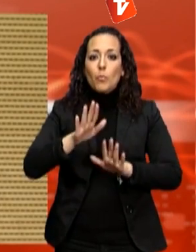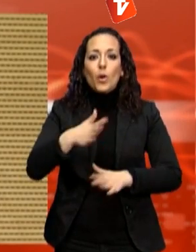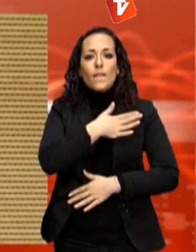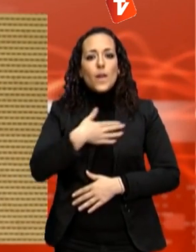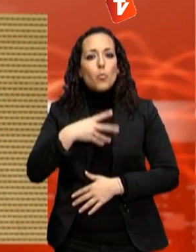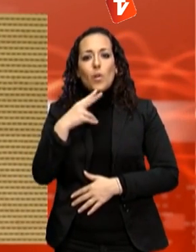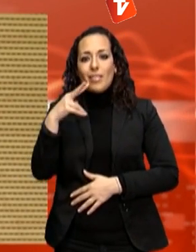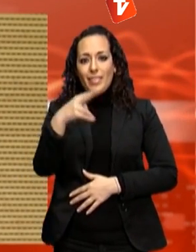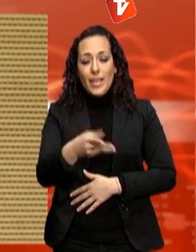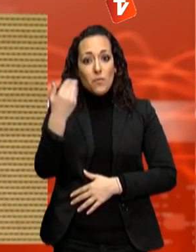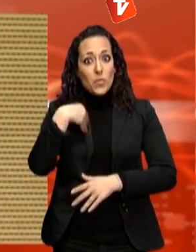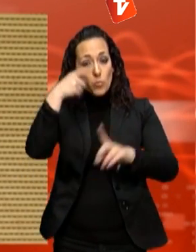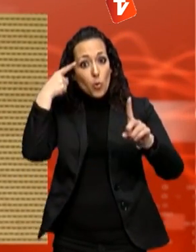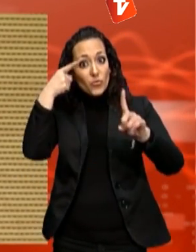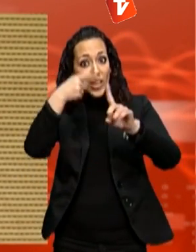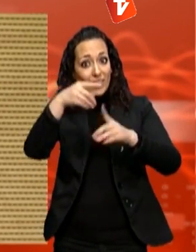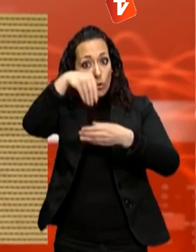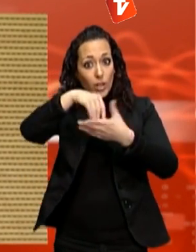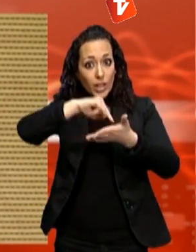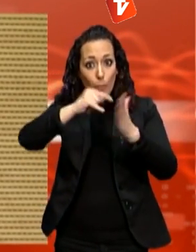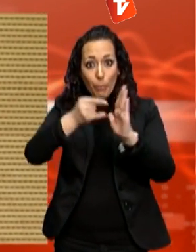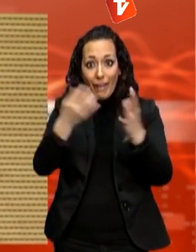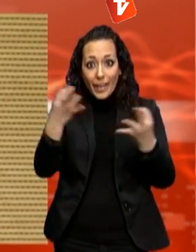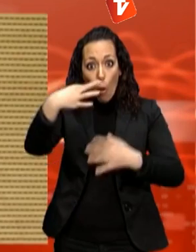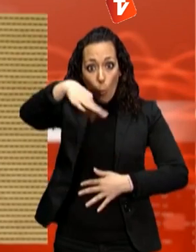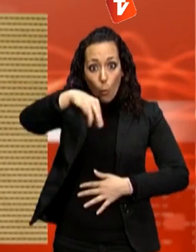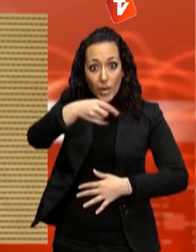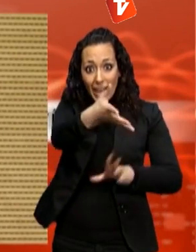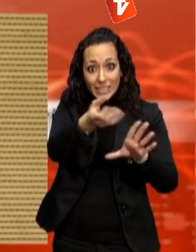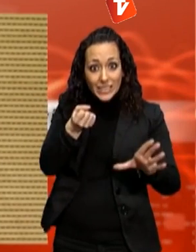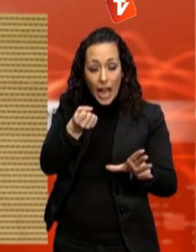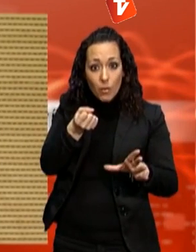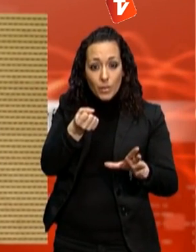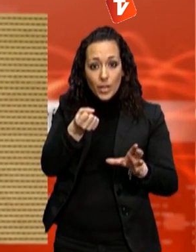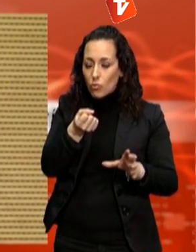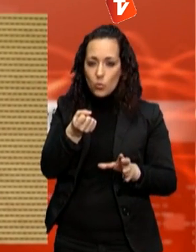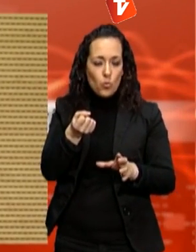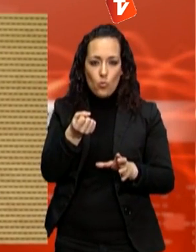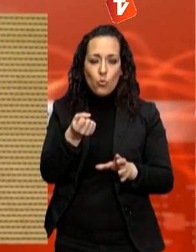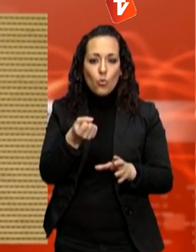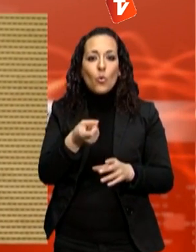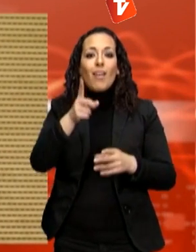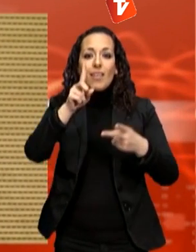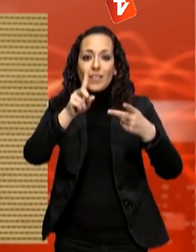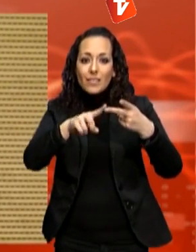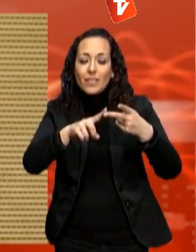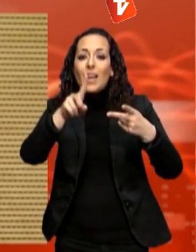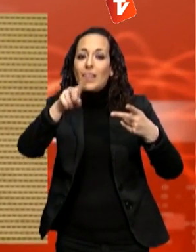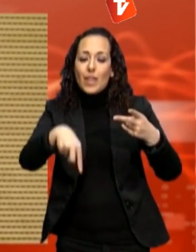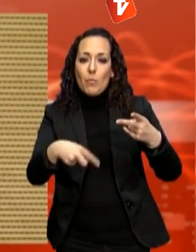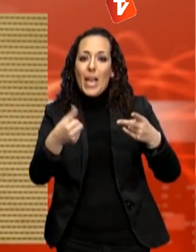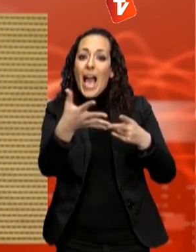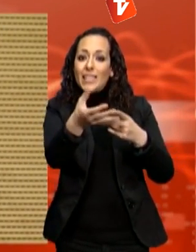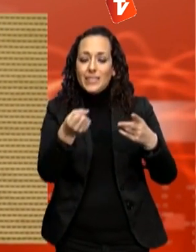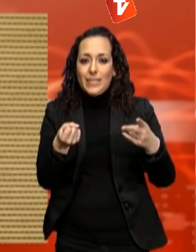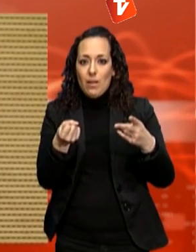'objectiu principal d'aquest pla no només és aquest, sinó també és l'estalvi d'emissions que